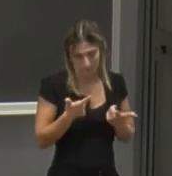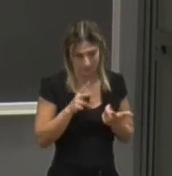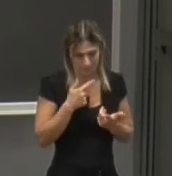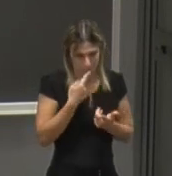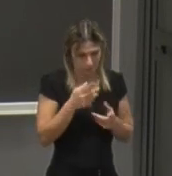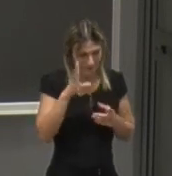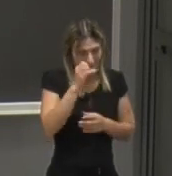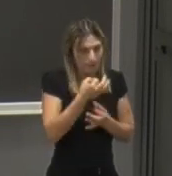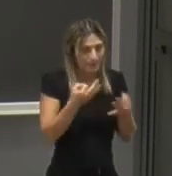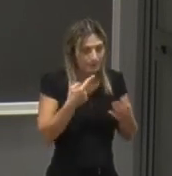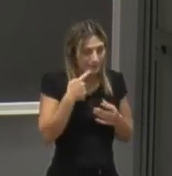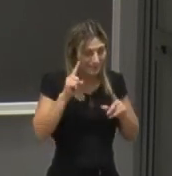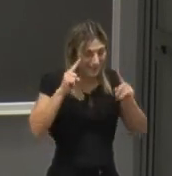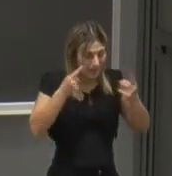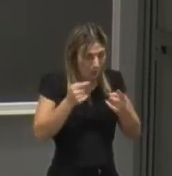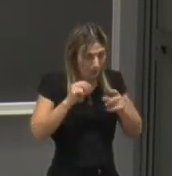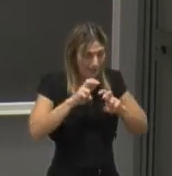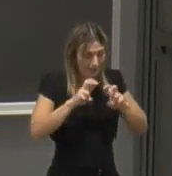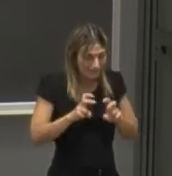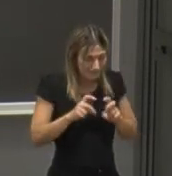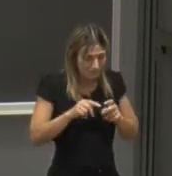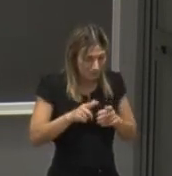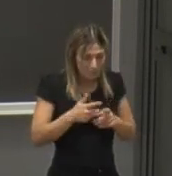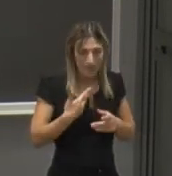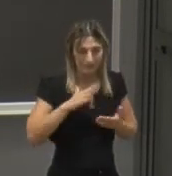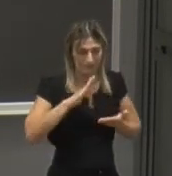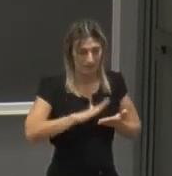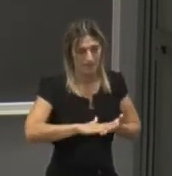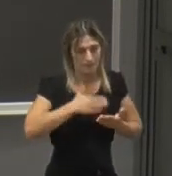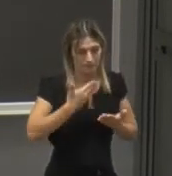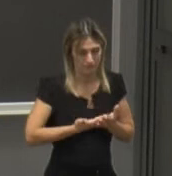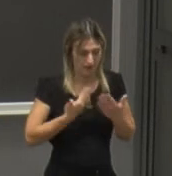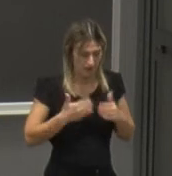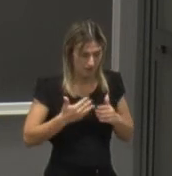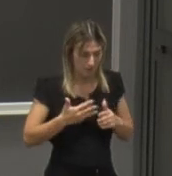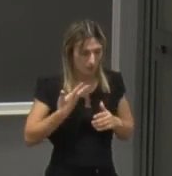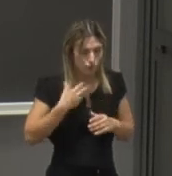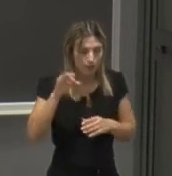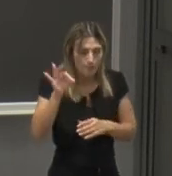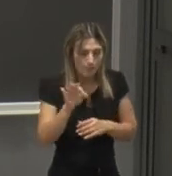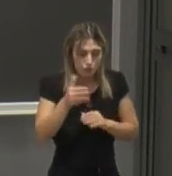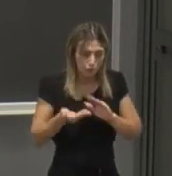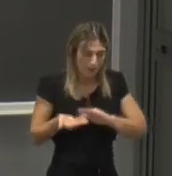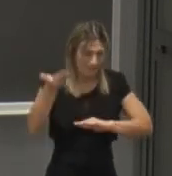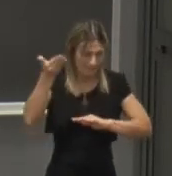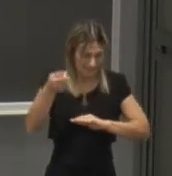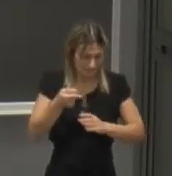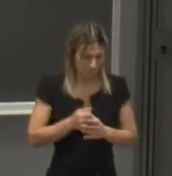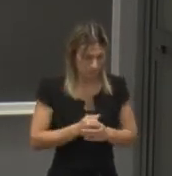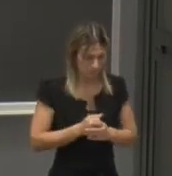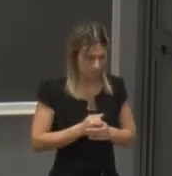come capite bene i laureati in informatica sono una risorsa preziosissima sul mercato quindi siamo su percentuali elevatissime